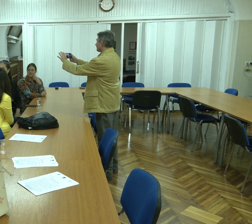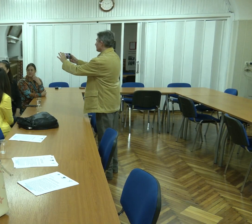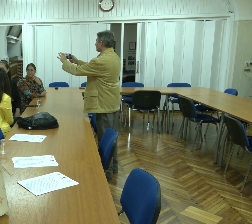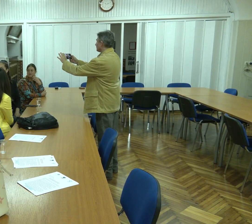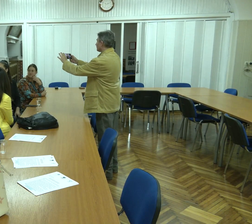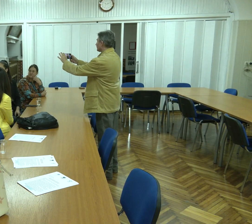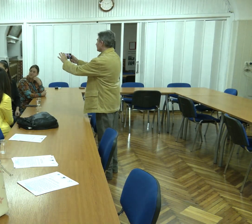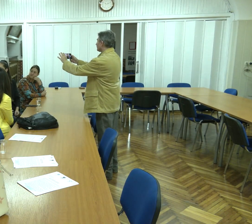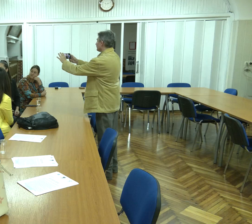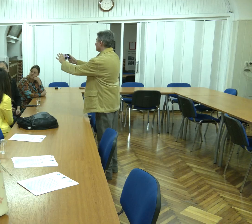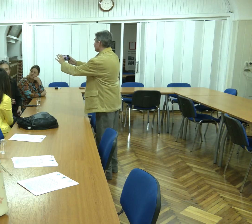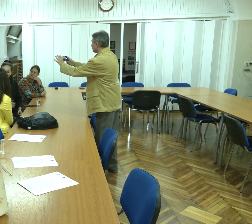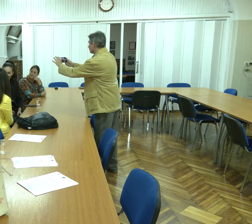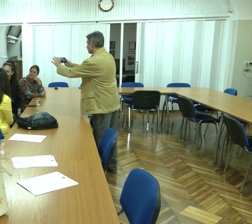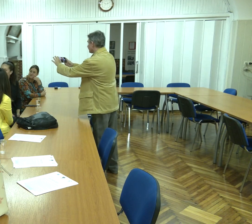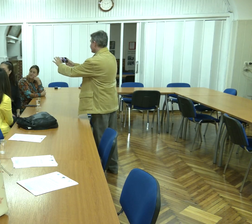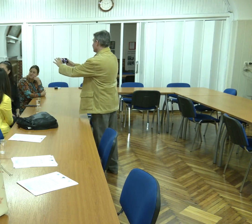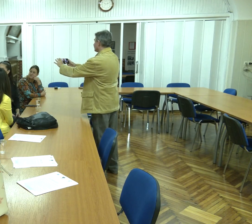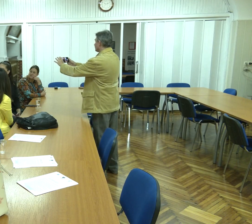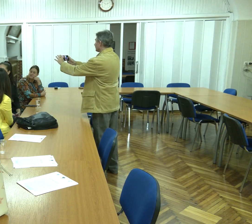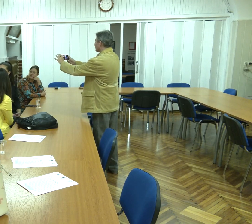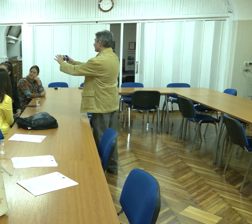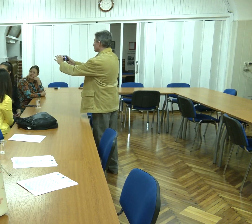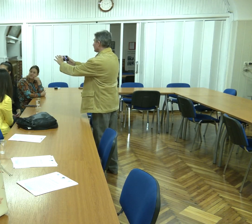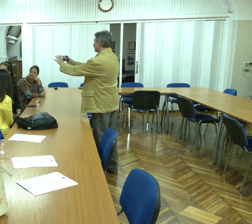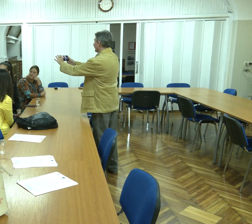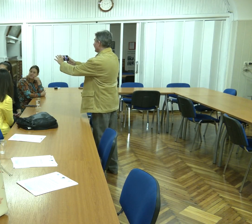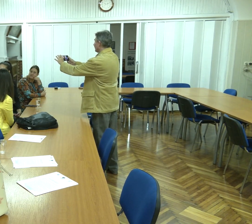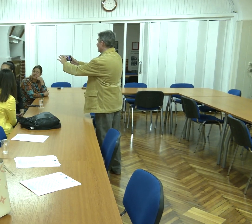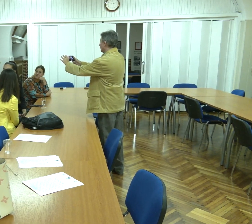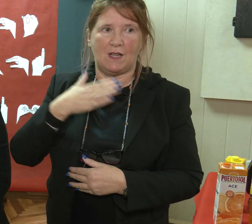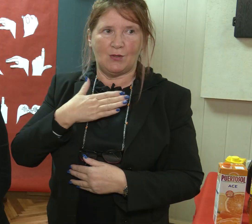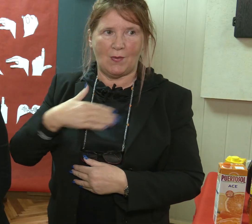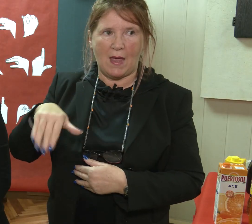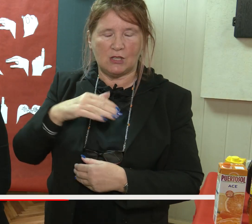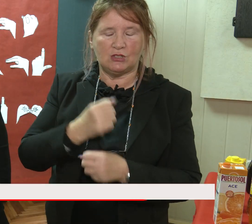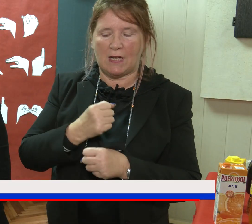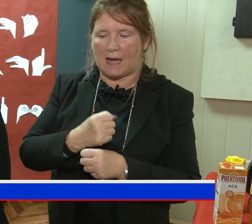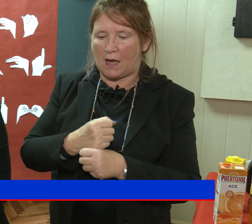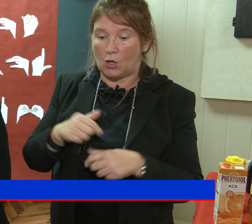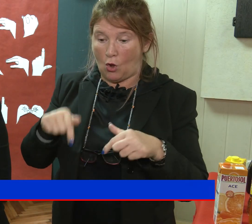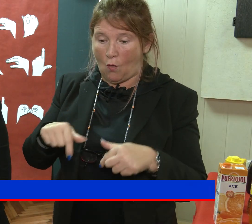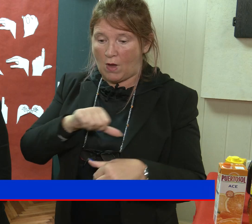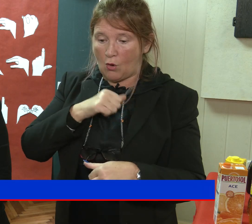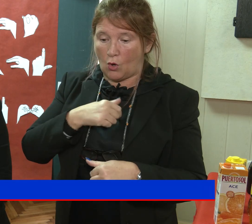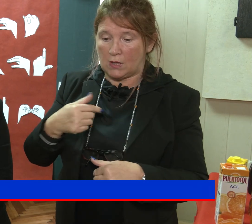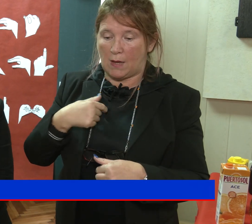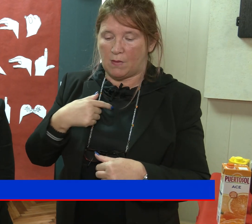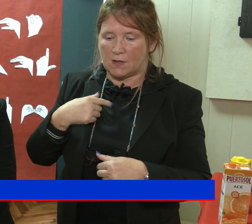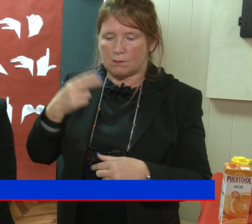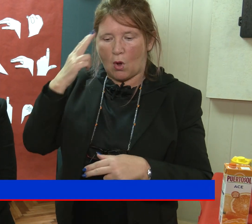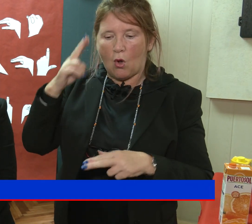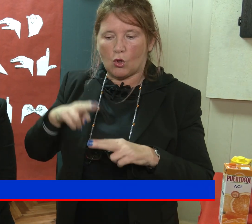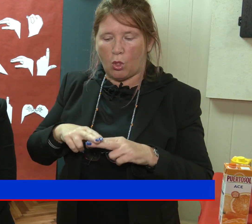prostorija u antikovoj ulici, u neposrednoj blizini doma branitelja. Ove godine smo se odlučili pomoći